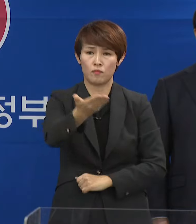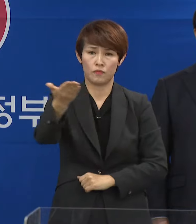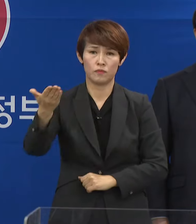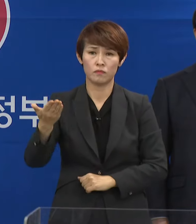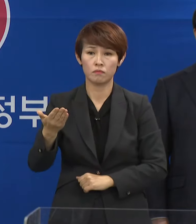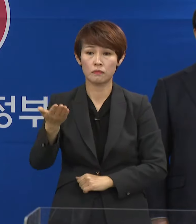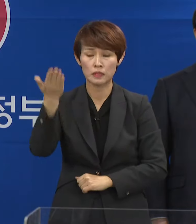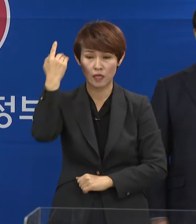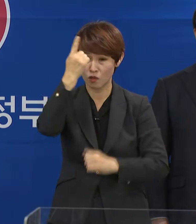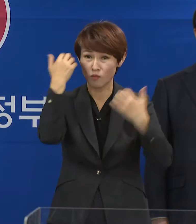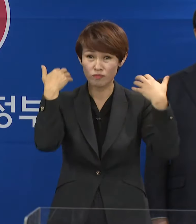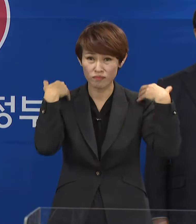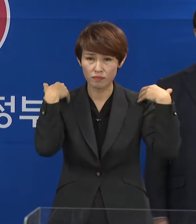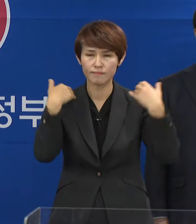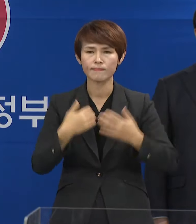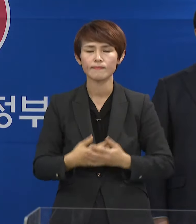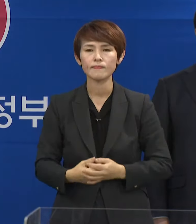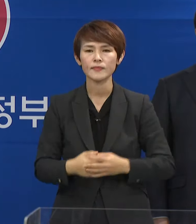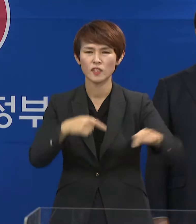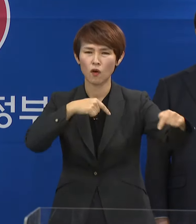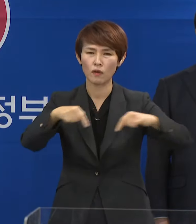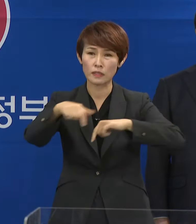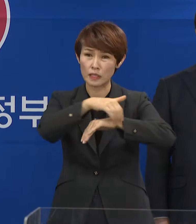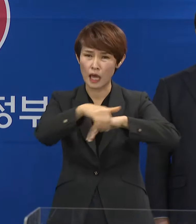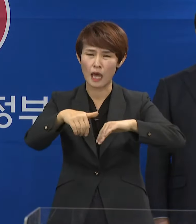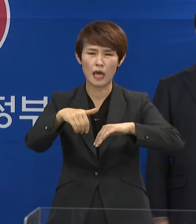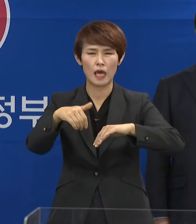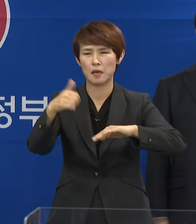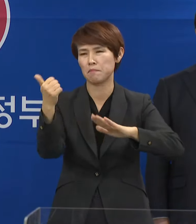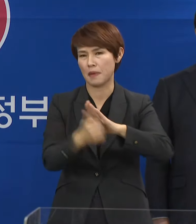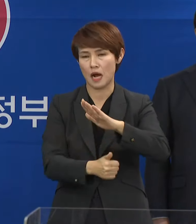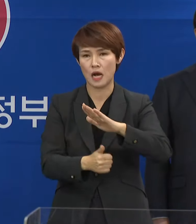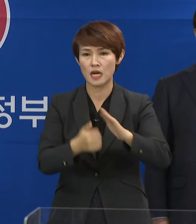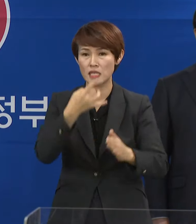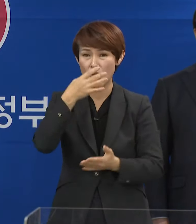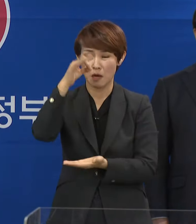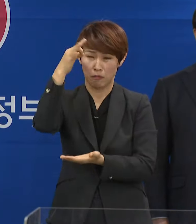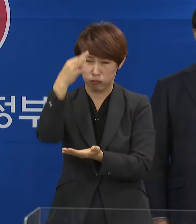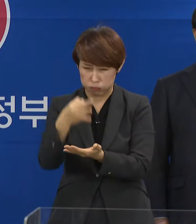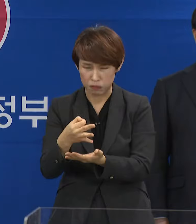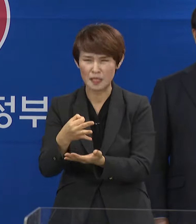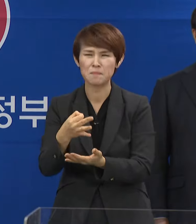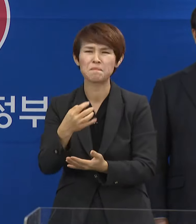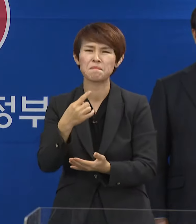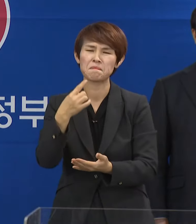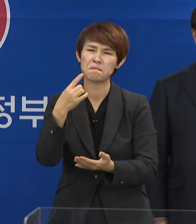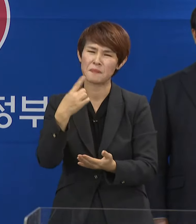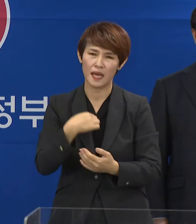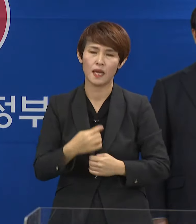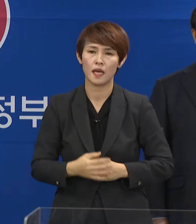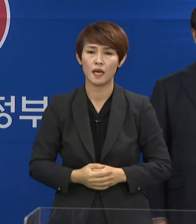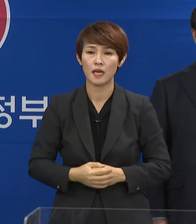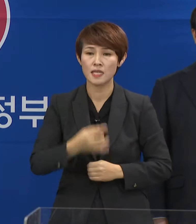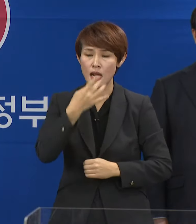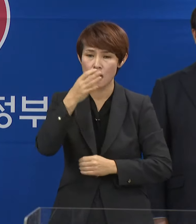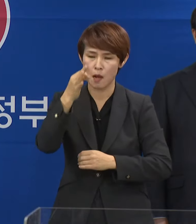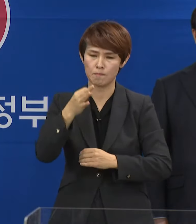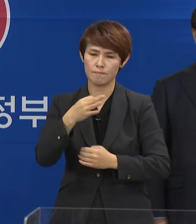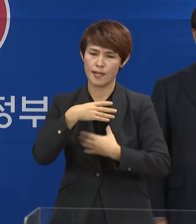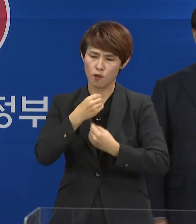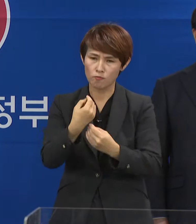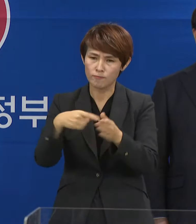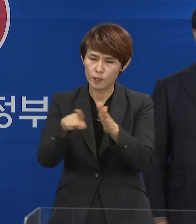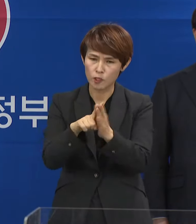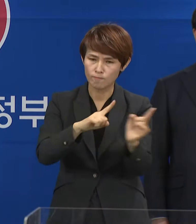지난 정부는 정책 실기로 쌀값 대폭락을 초래한 바 있습니다. 쌀값 안정과 수급